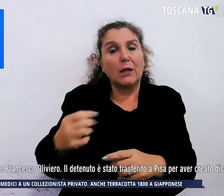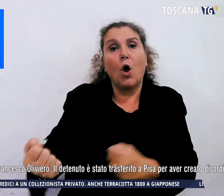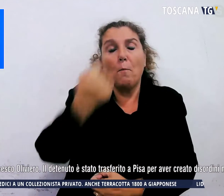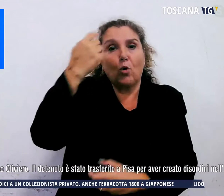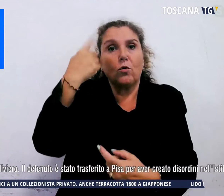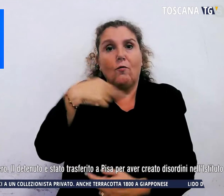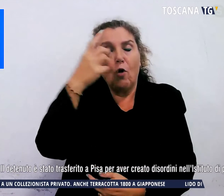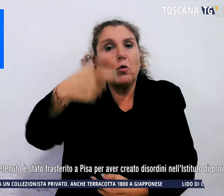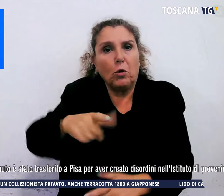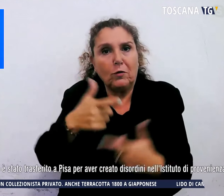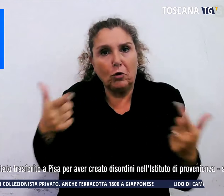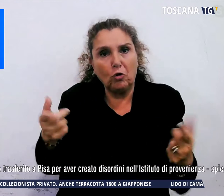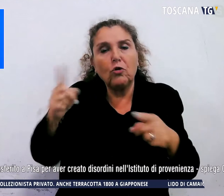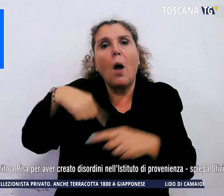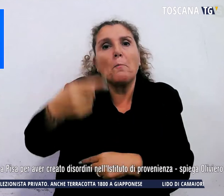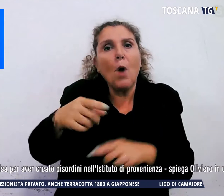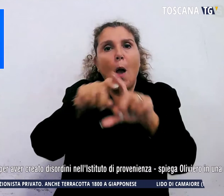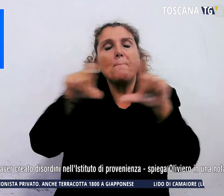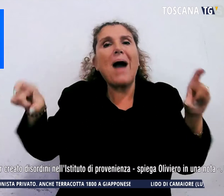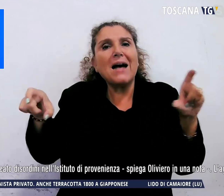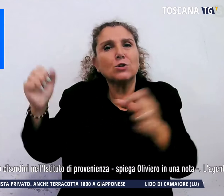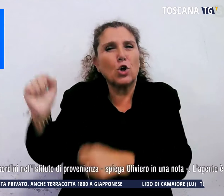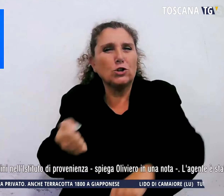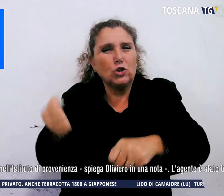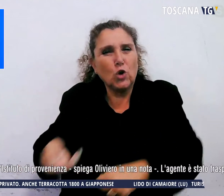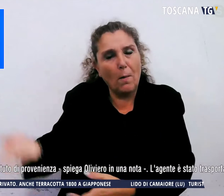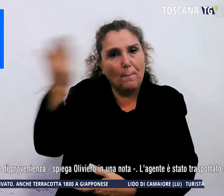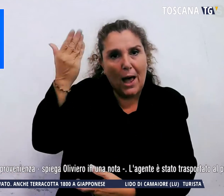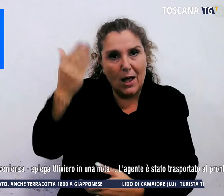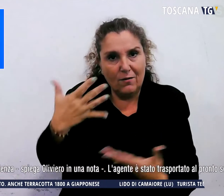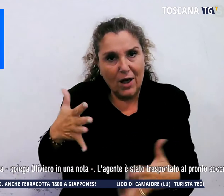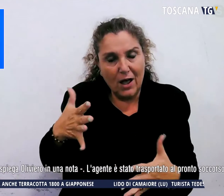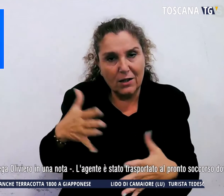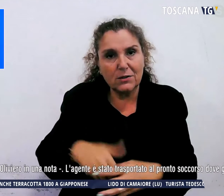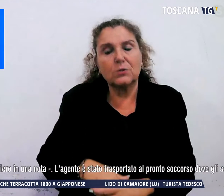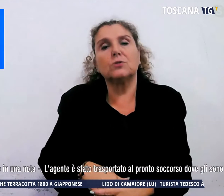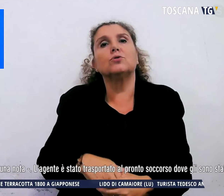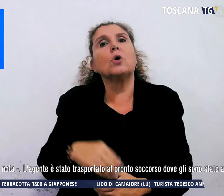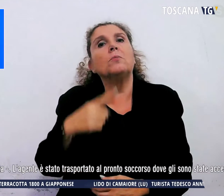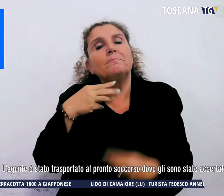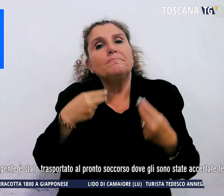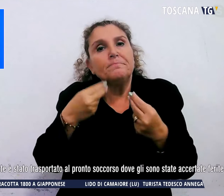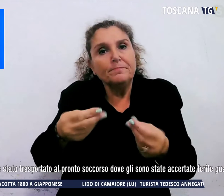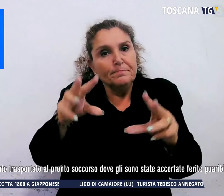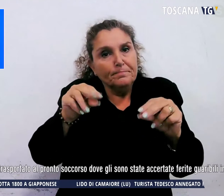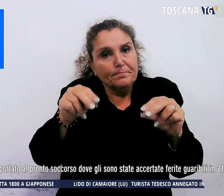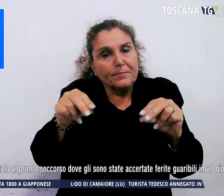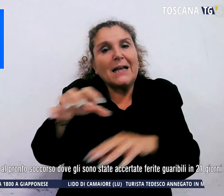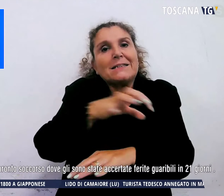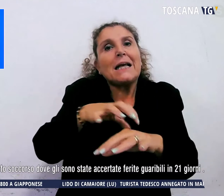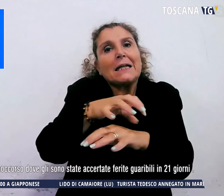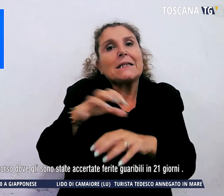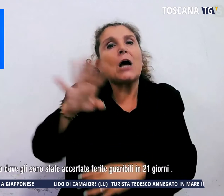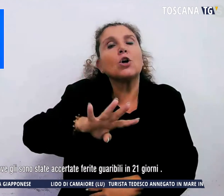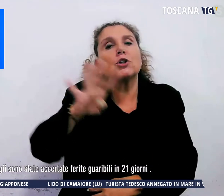bastone di una scopa. A renderlo noto il segretario regionale per la Toscana